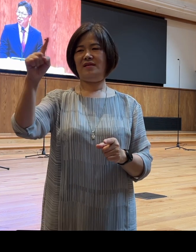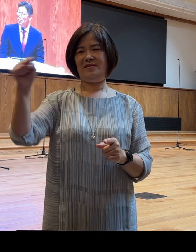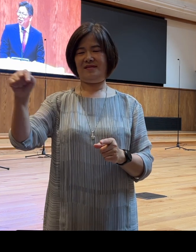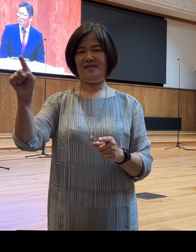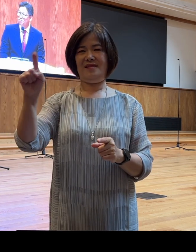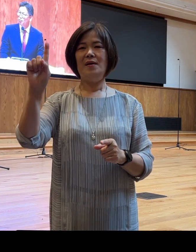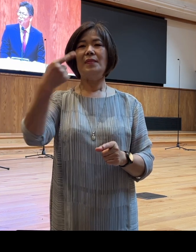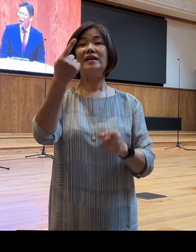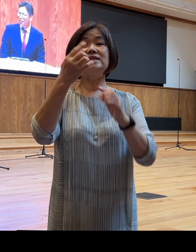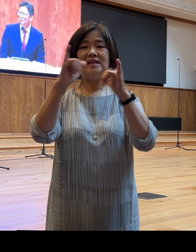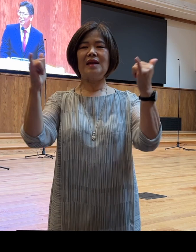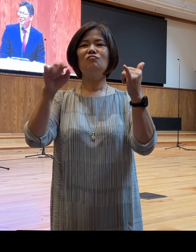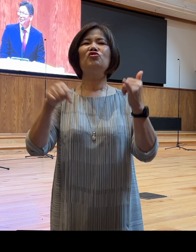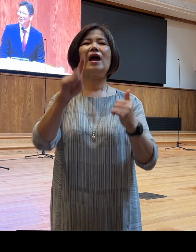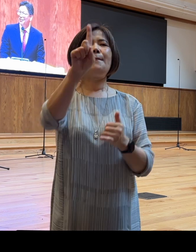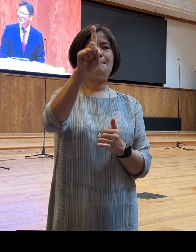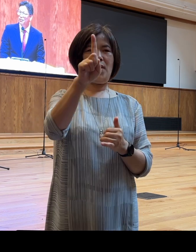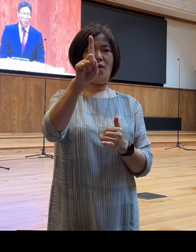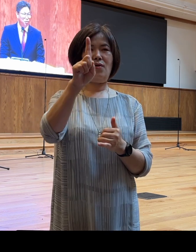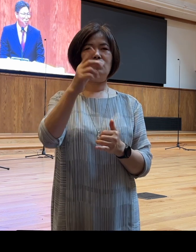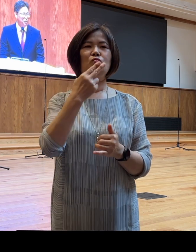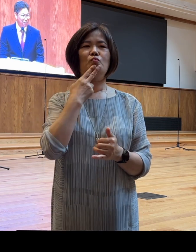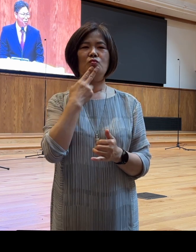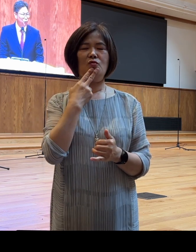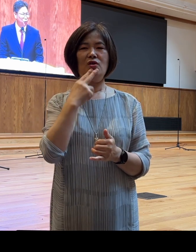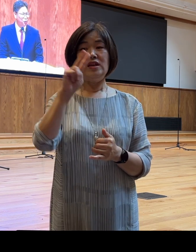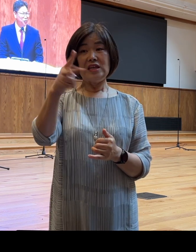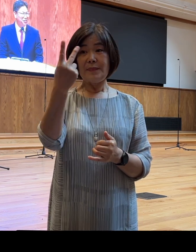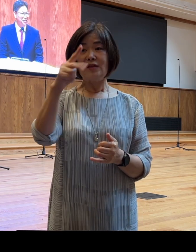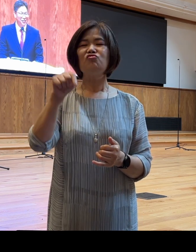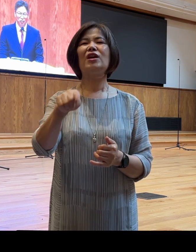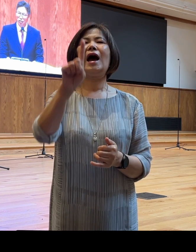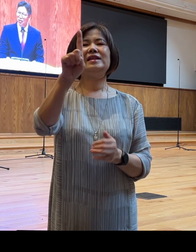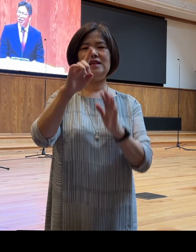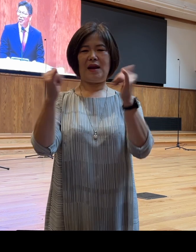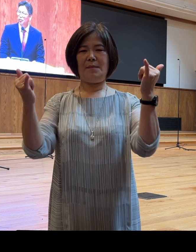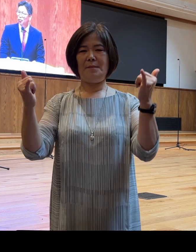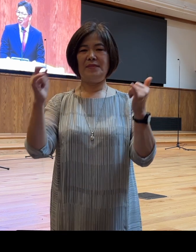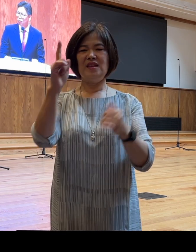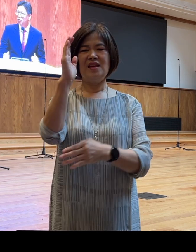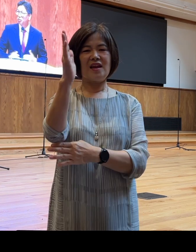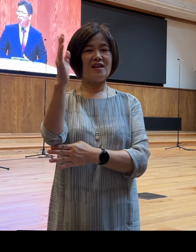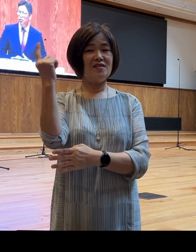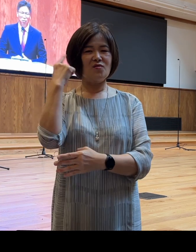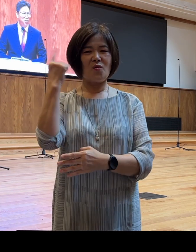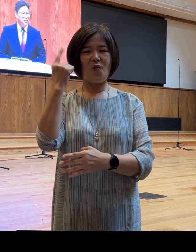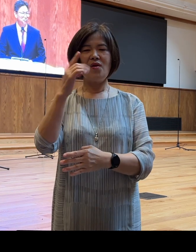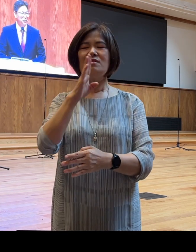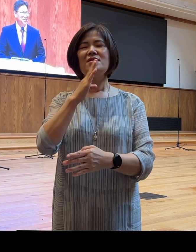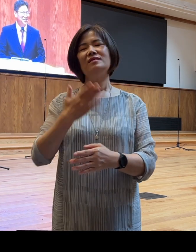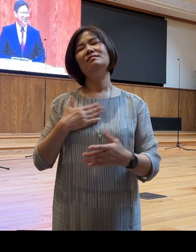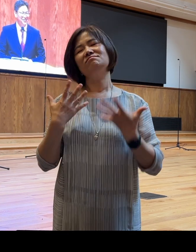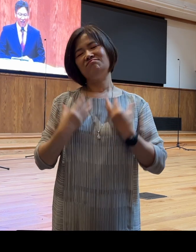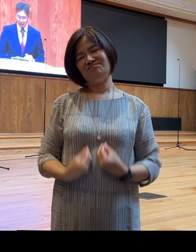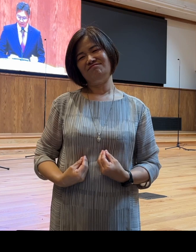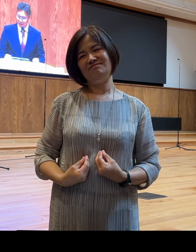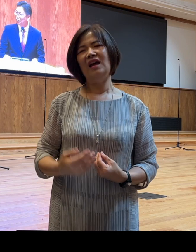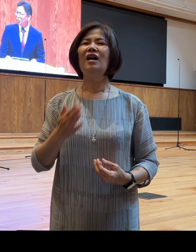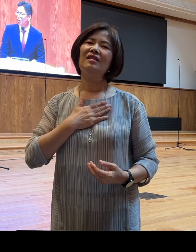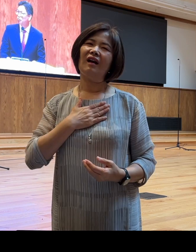1명도 안 됩니다 200명이면 1명 정도 저 이 얘기를 듣고 이 연구결을 받고 절망했습니다 내가 다이어트를 왜 하고 있나